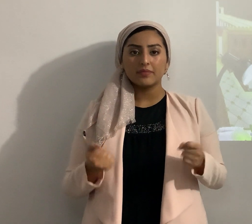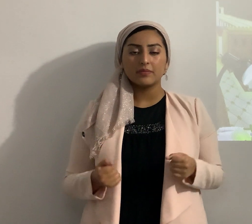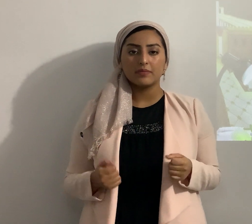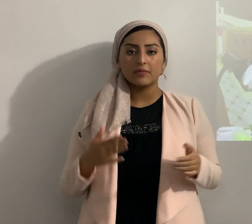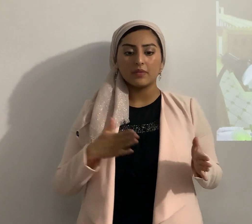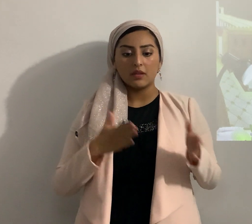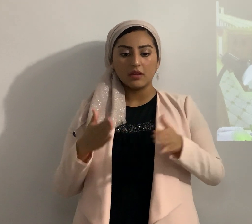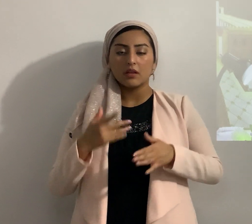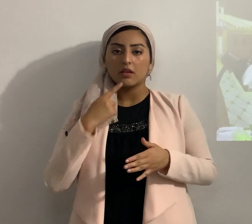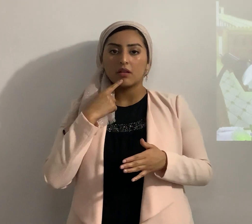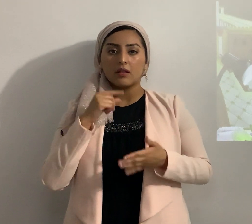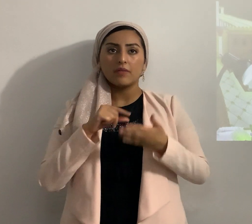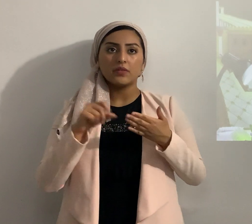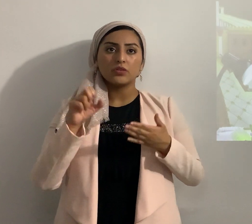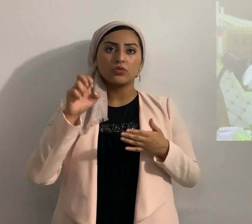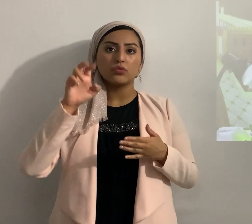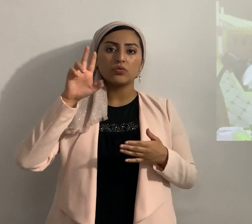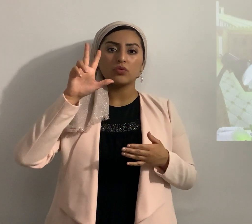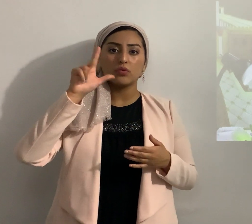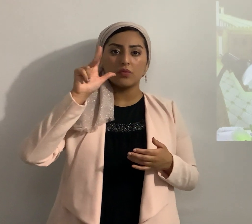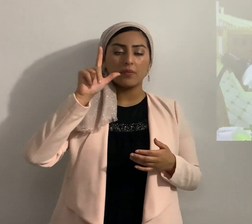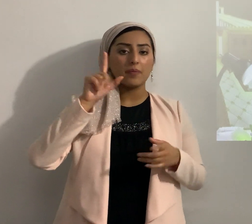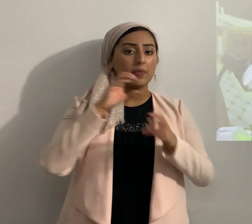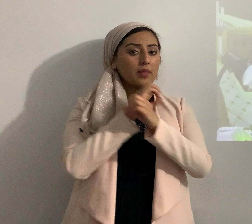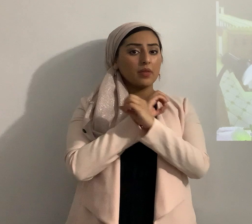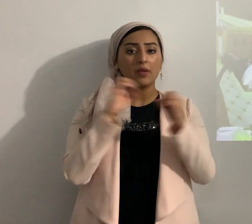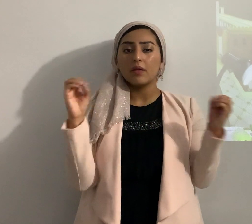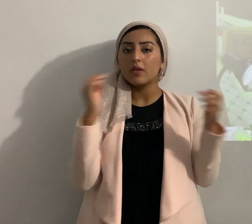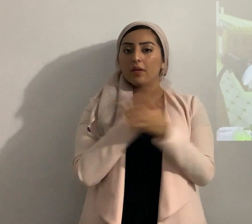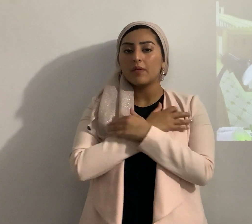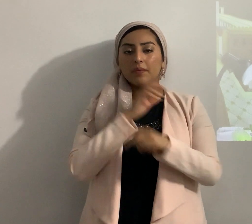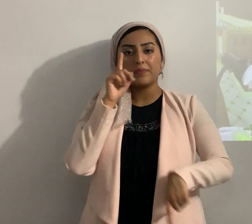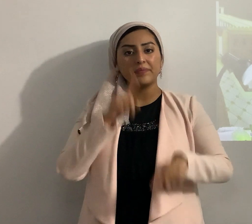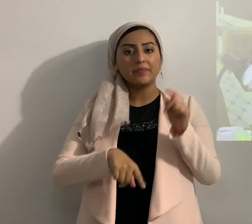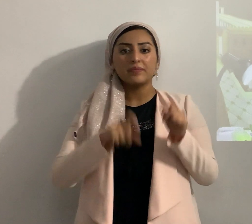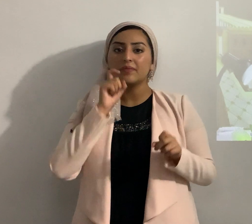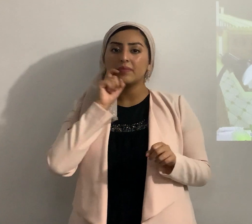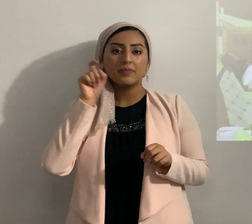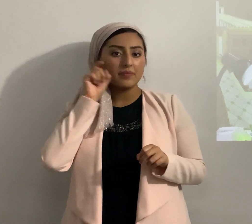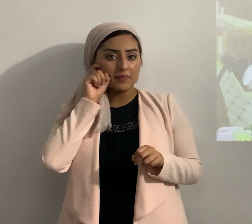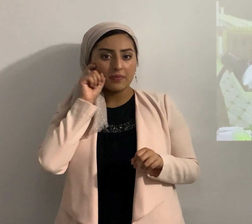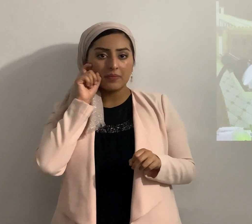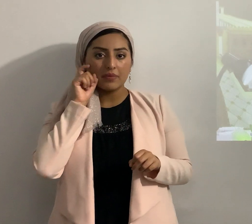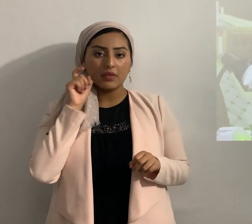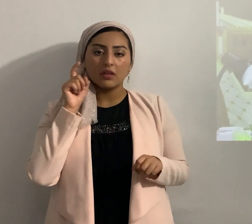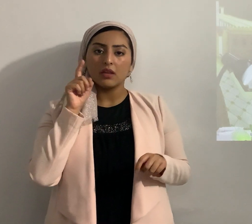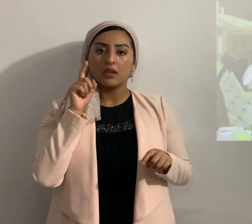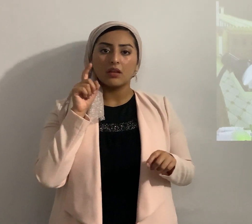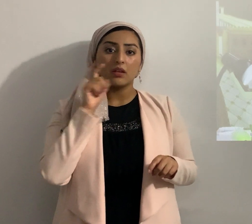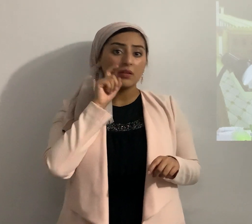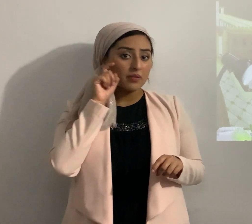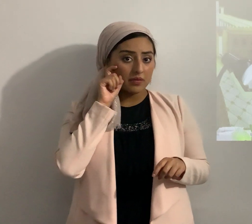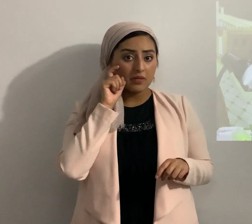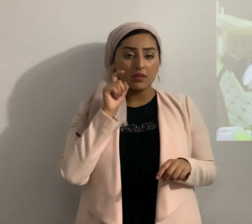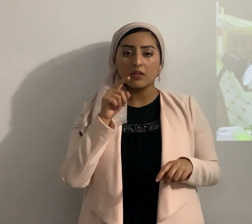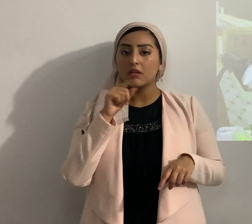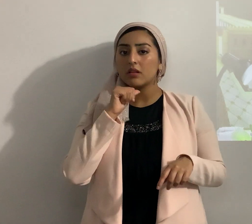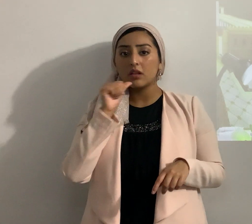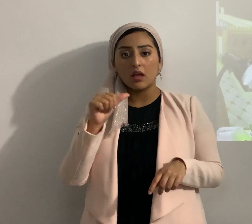dice aquí en el verso 23 ni con ningún animal tendré ese ayuntamiento amansillándote con él ni mujer alguna se